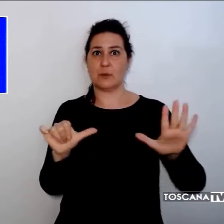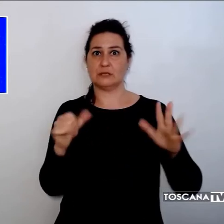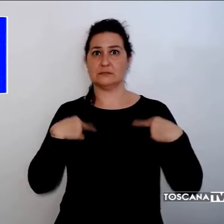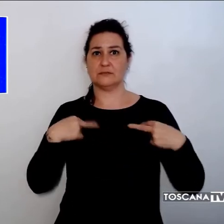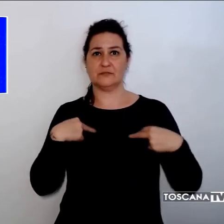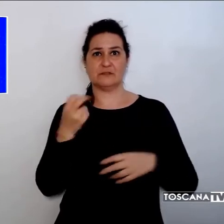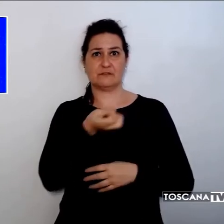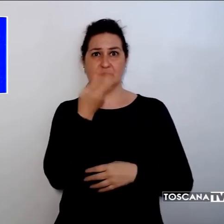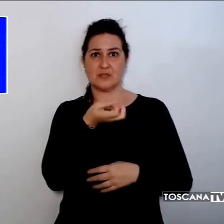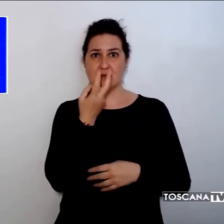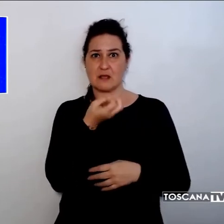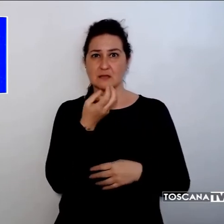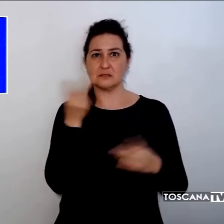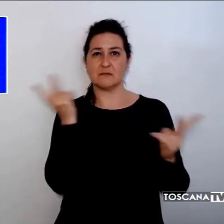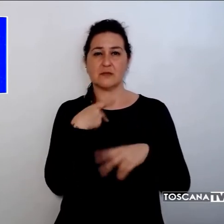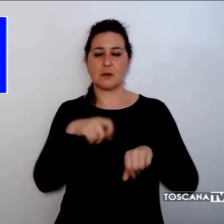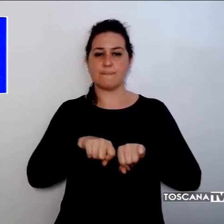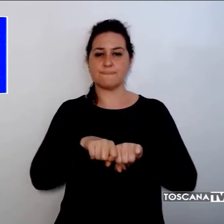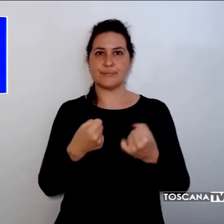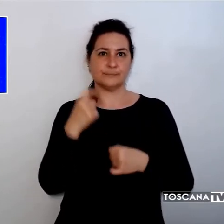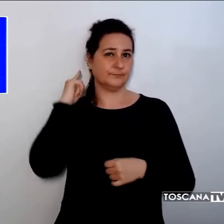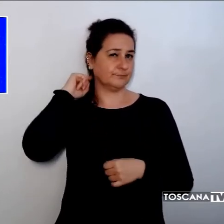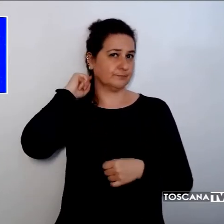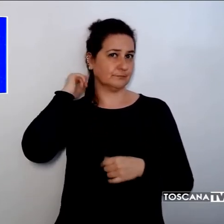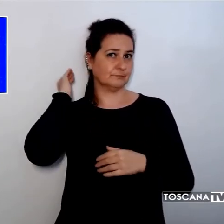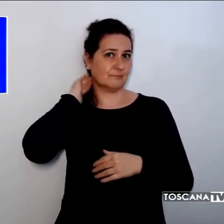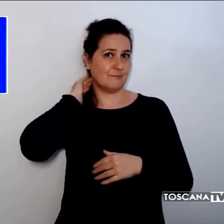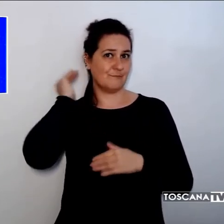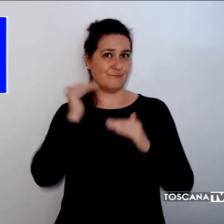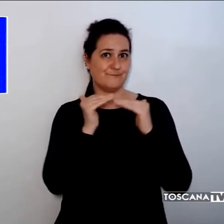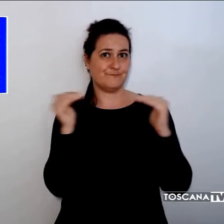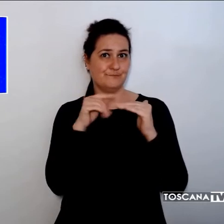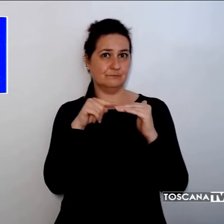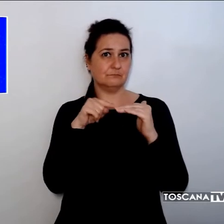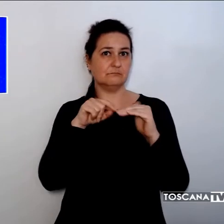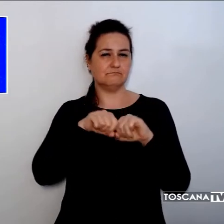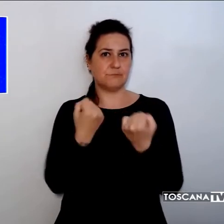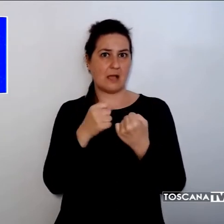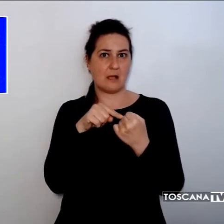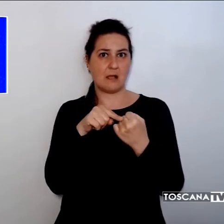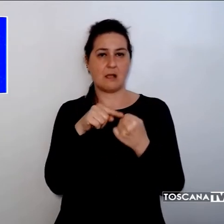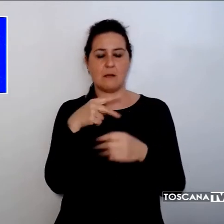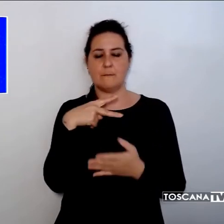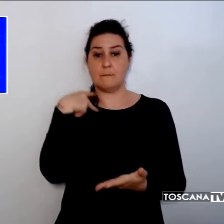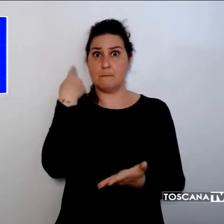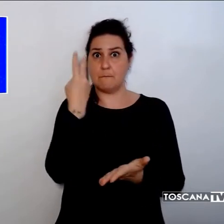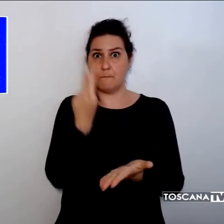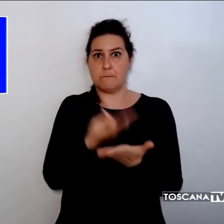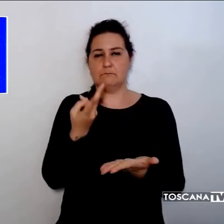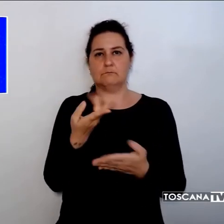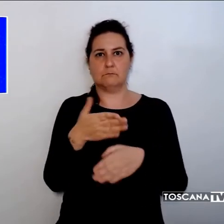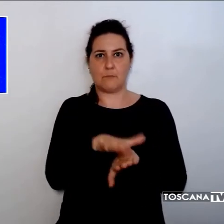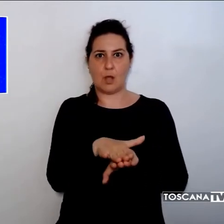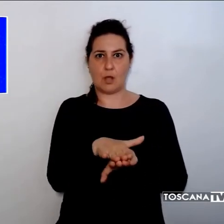riportato la frattura della base cranica ed è morto praticamente sul colpo. Quando è successa la